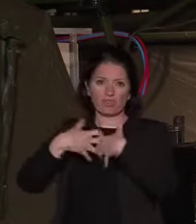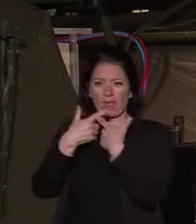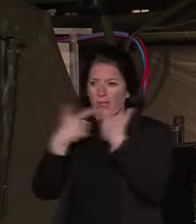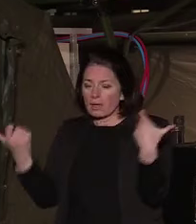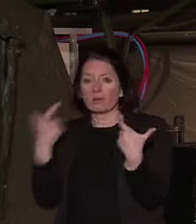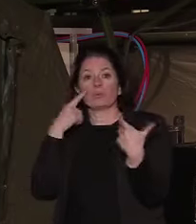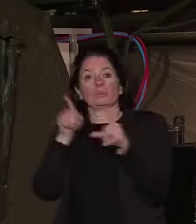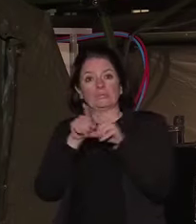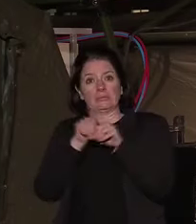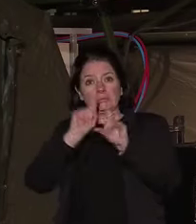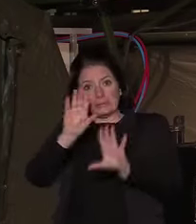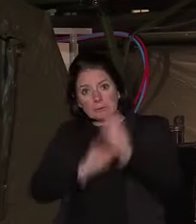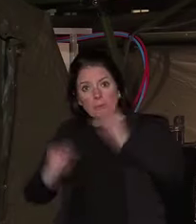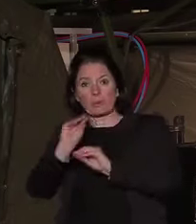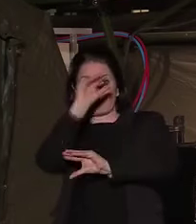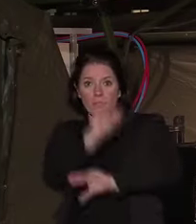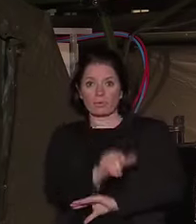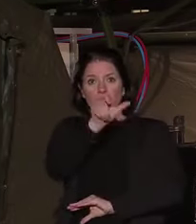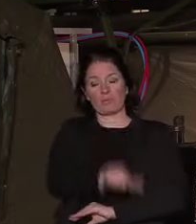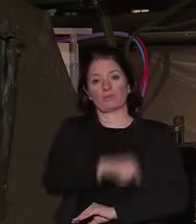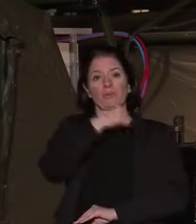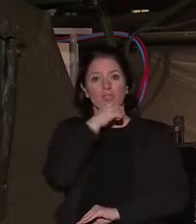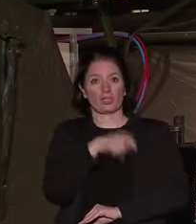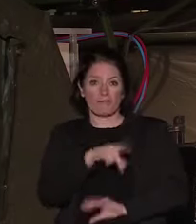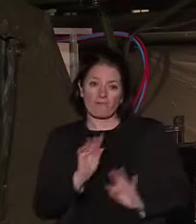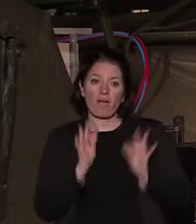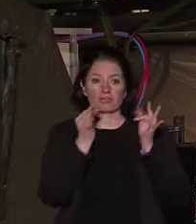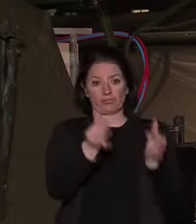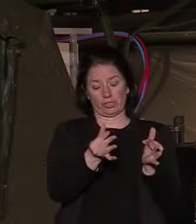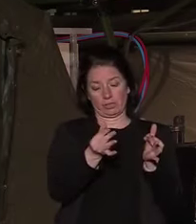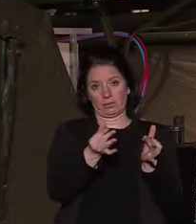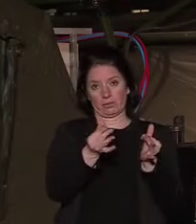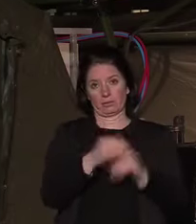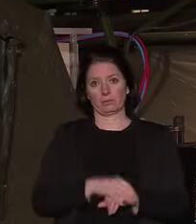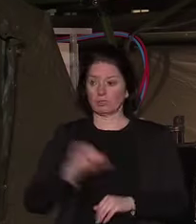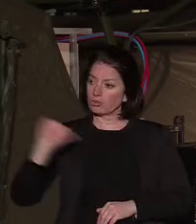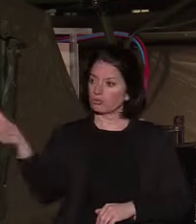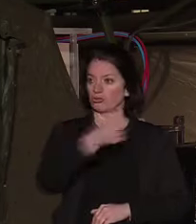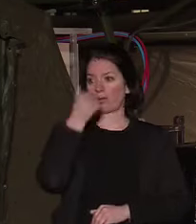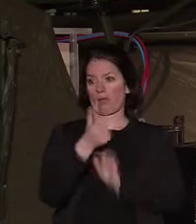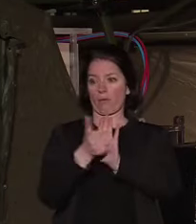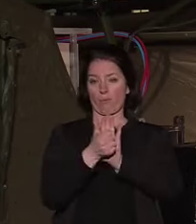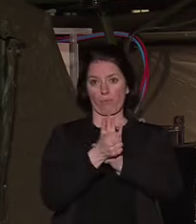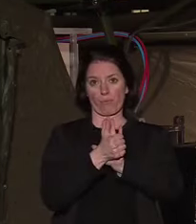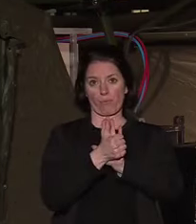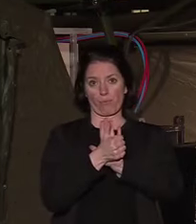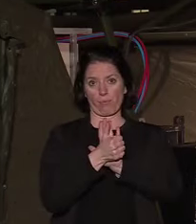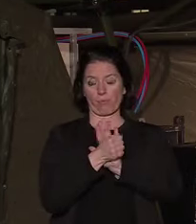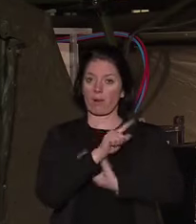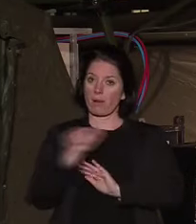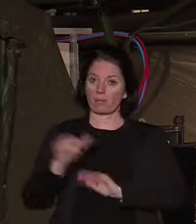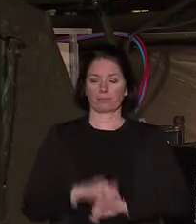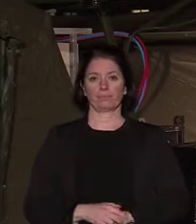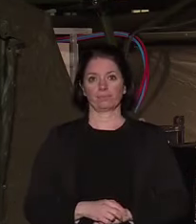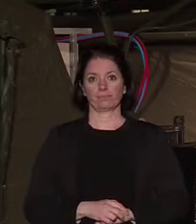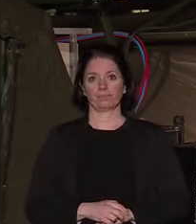nos aînés et les plus fragiles. Chacun a un rôle. Et dans ce contexte, nos armées